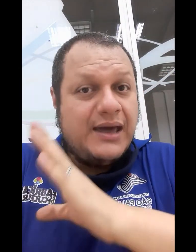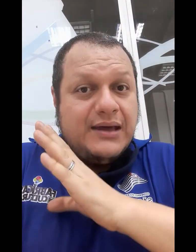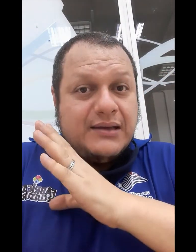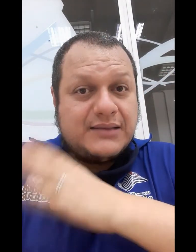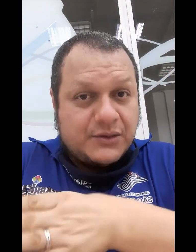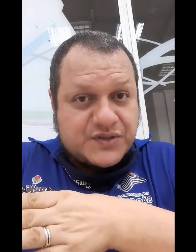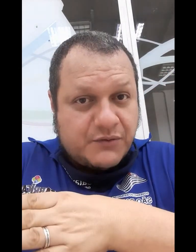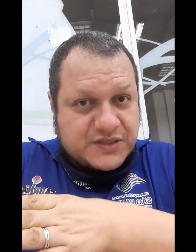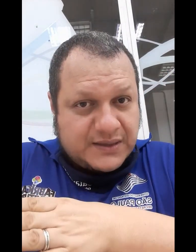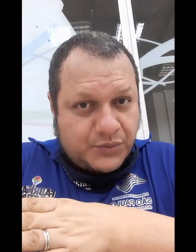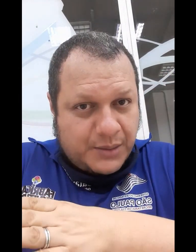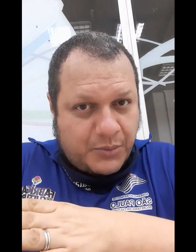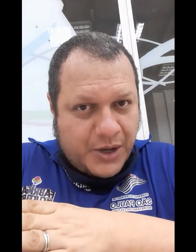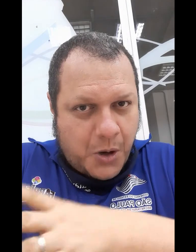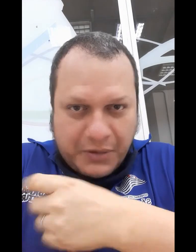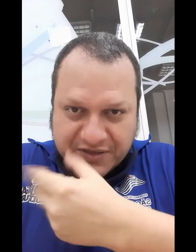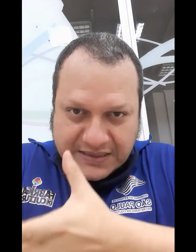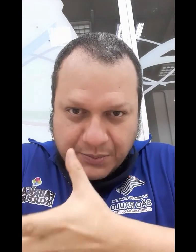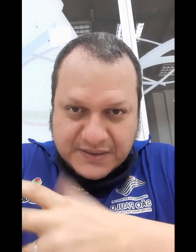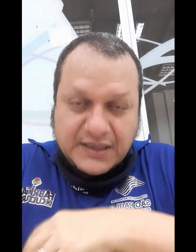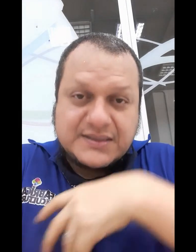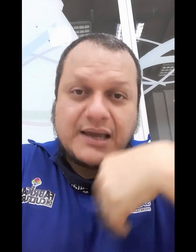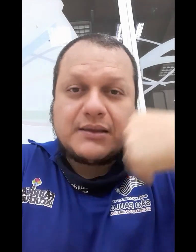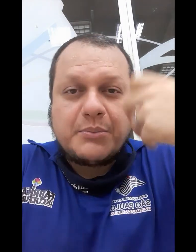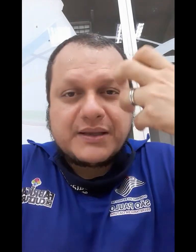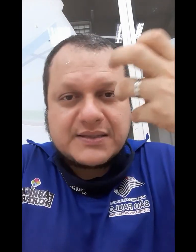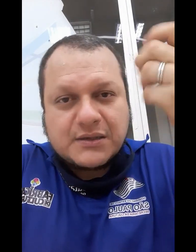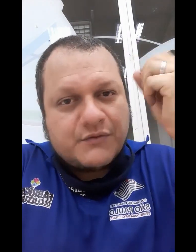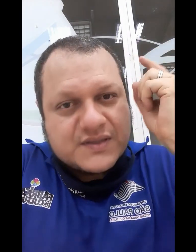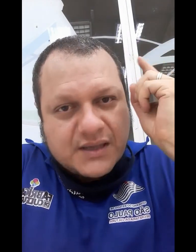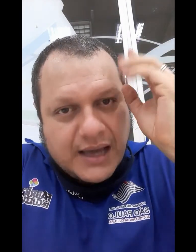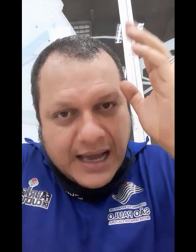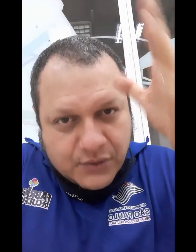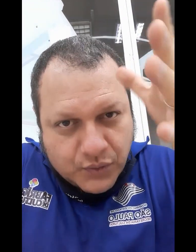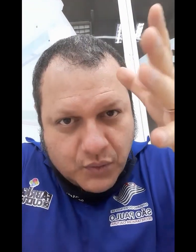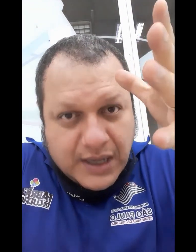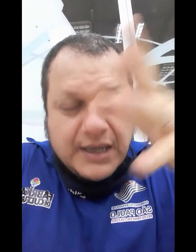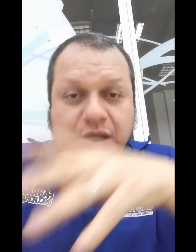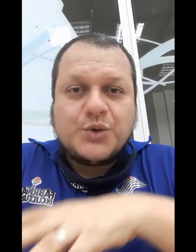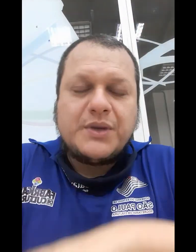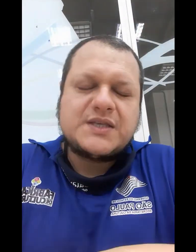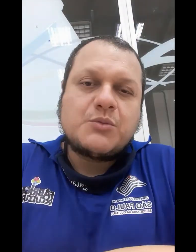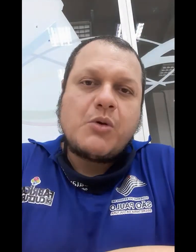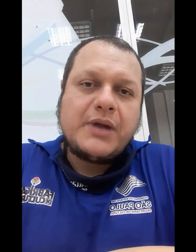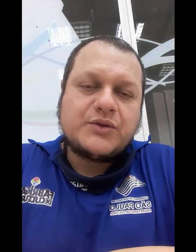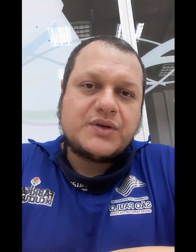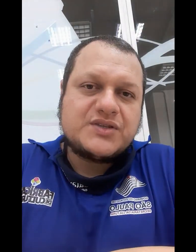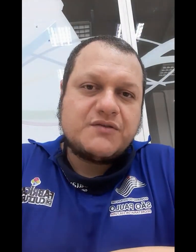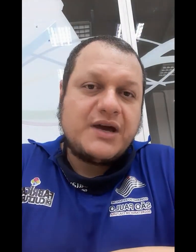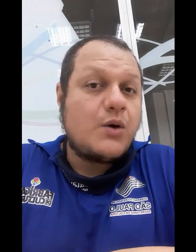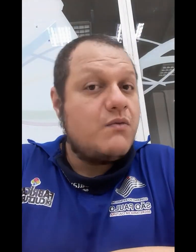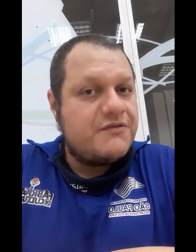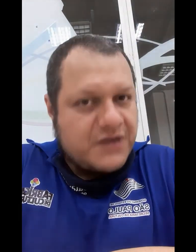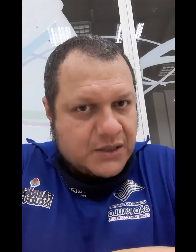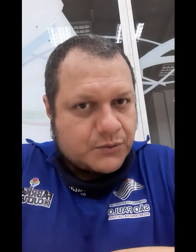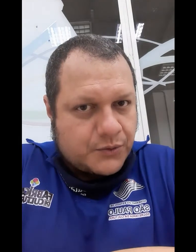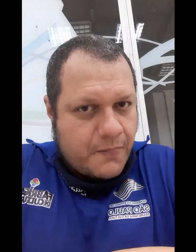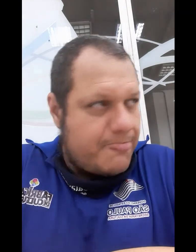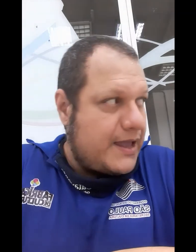tradução, você tem um tempo maior para fazer essa pesquisa e a interpretação, você atua no mesmo momento que estiver ouvindo, né?